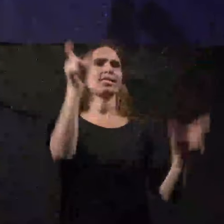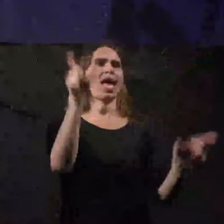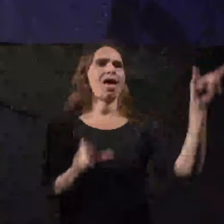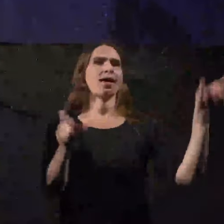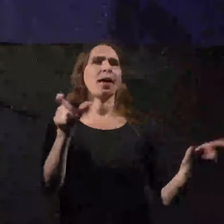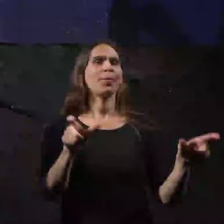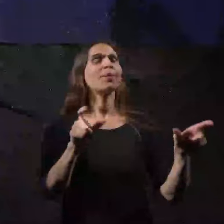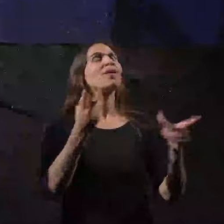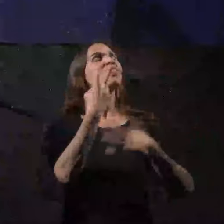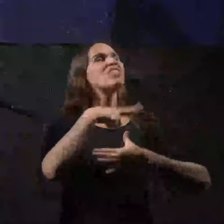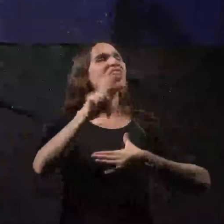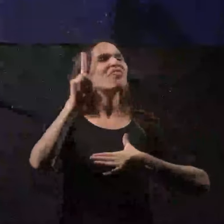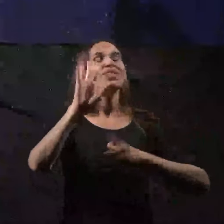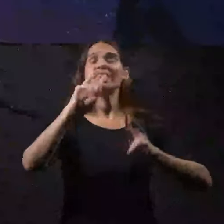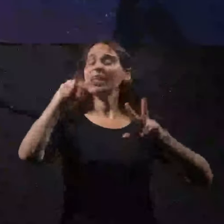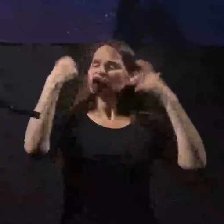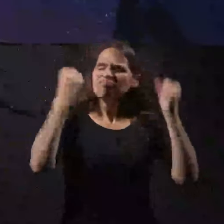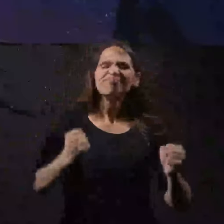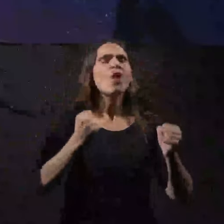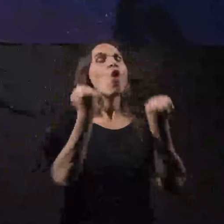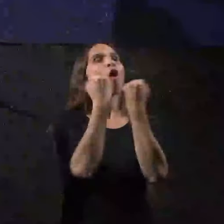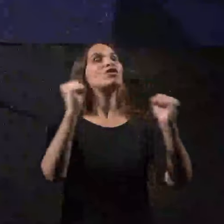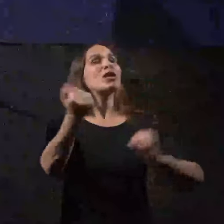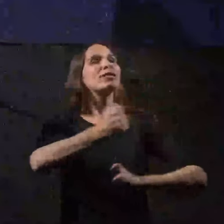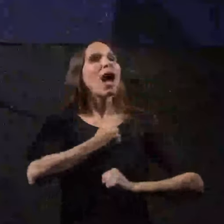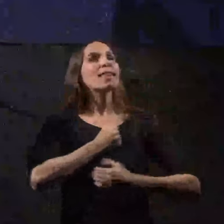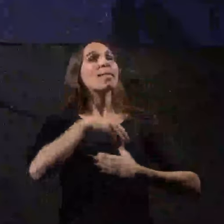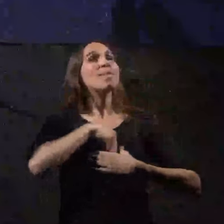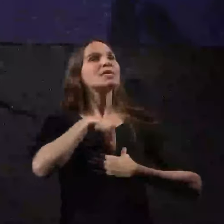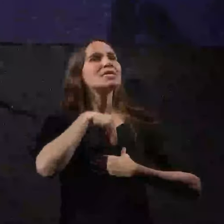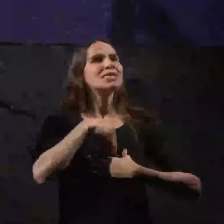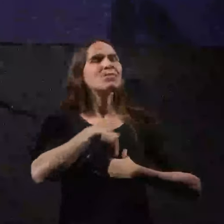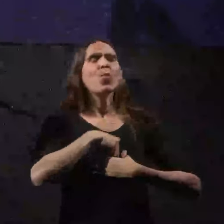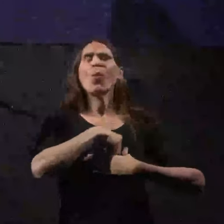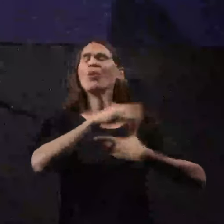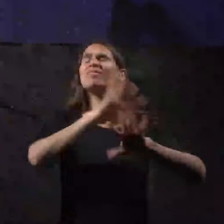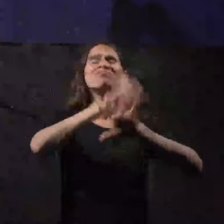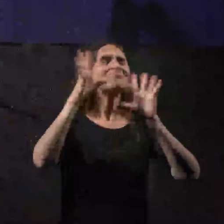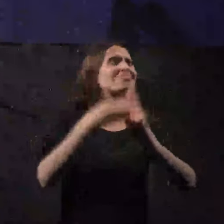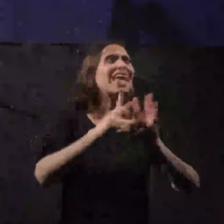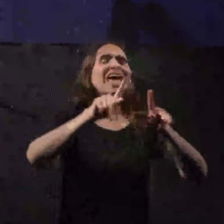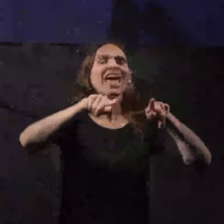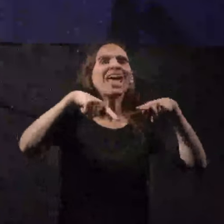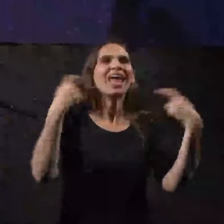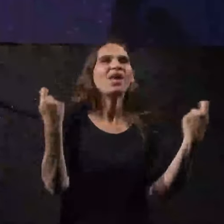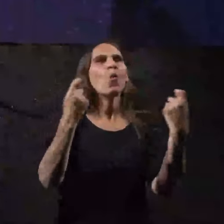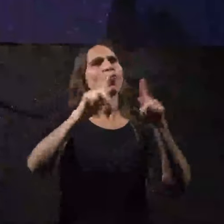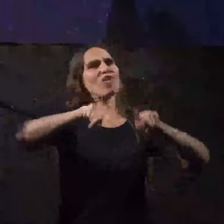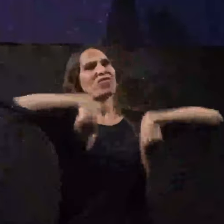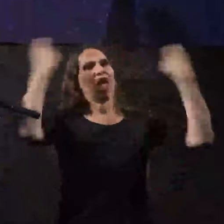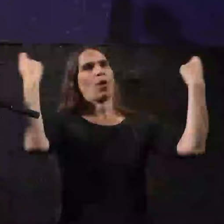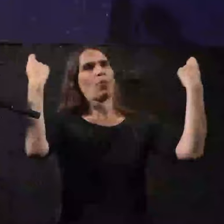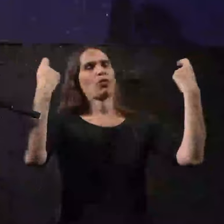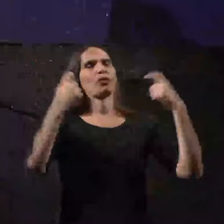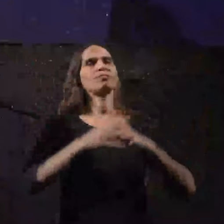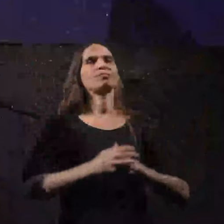תפתיע חופש דת, מצפון, לשון, חינוך ותרבות